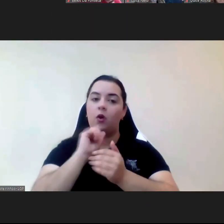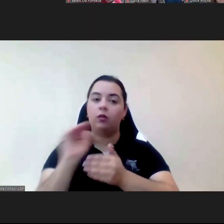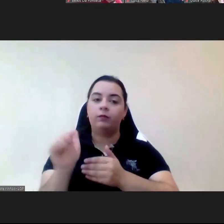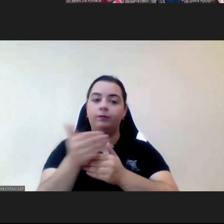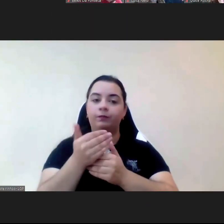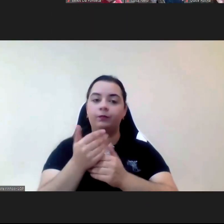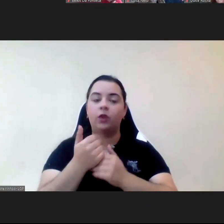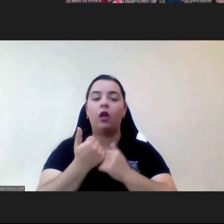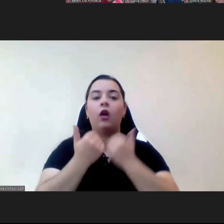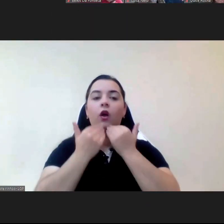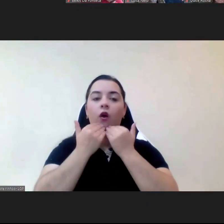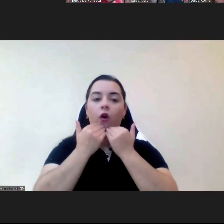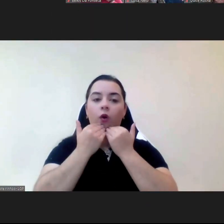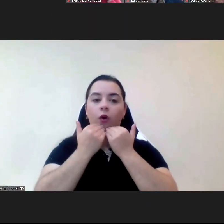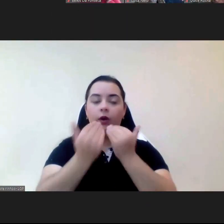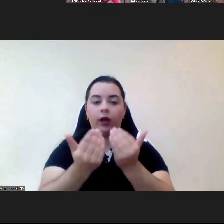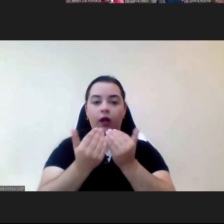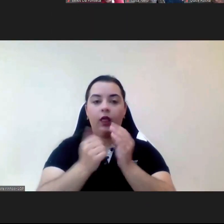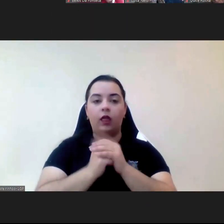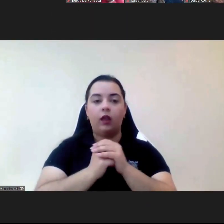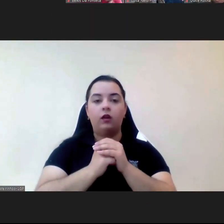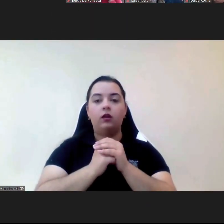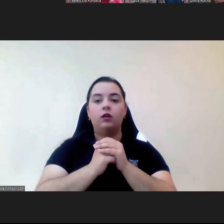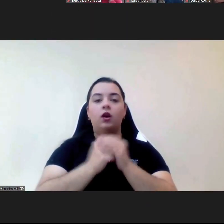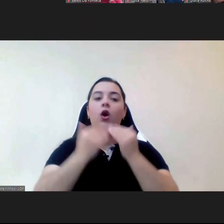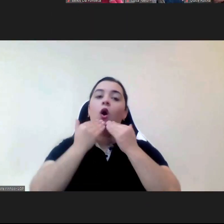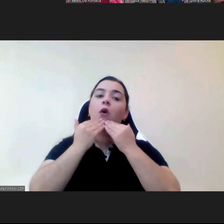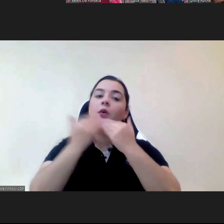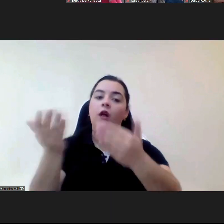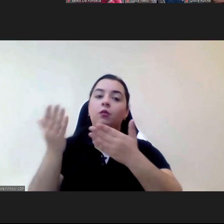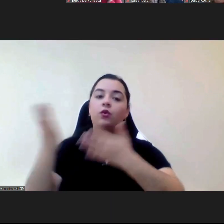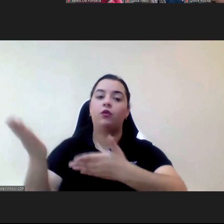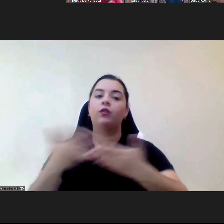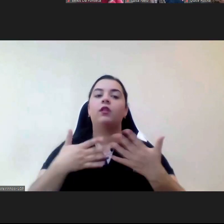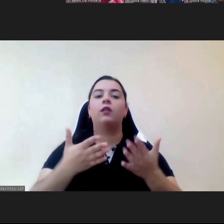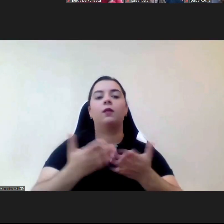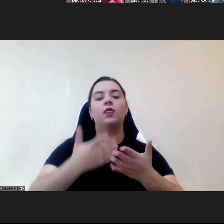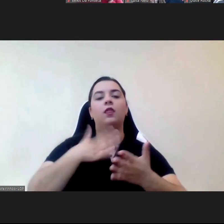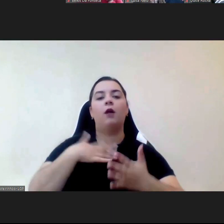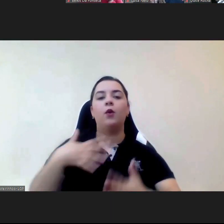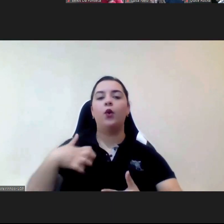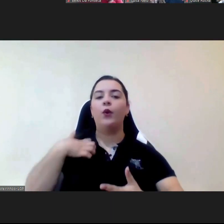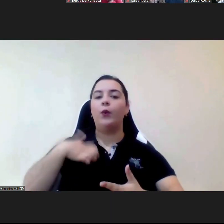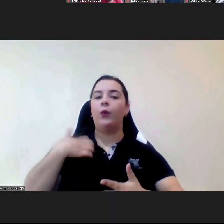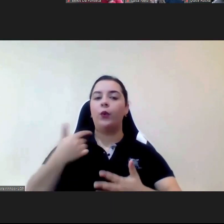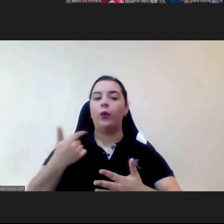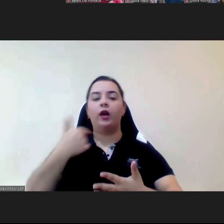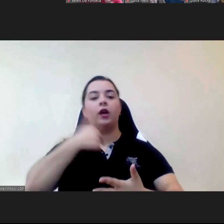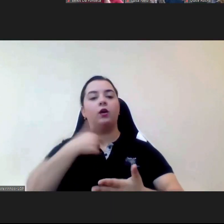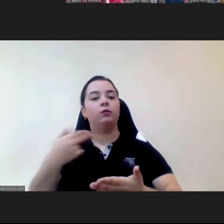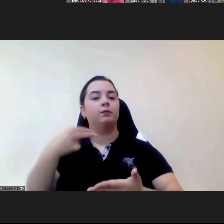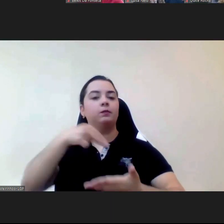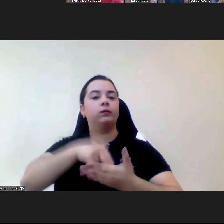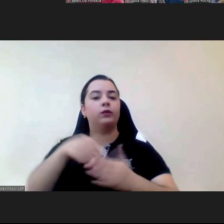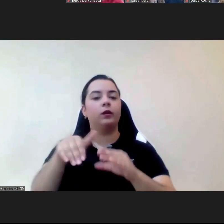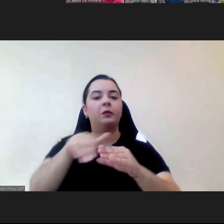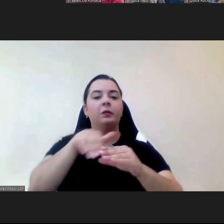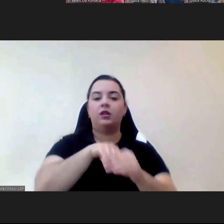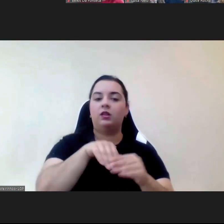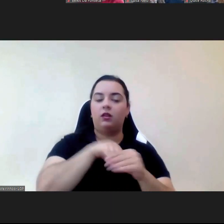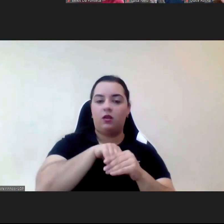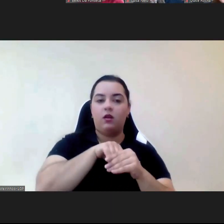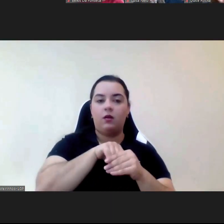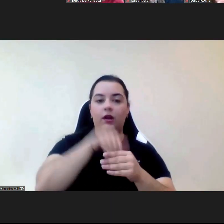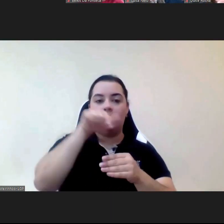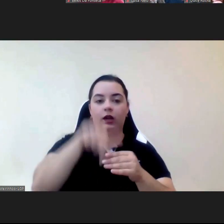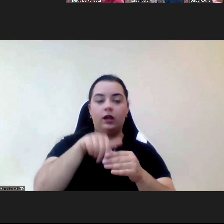muito obrigada pelo convite também me sinto muito honrada aqui participar neste neste webinar